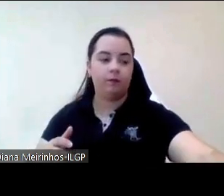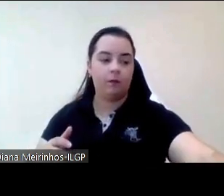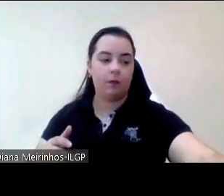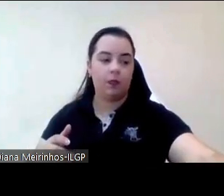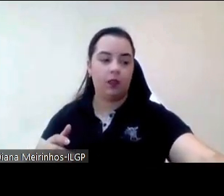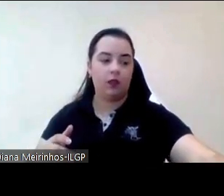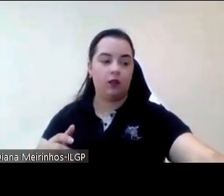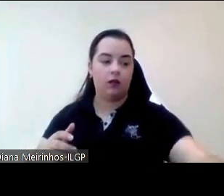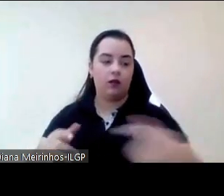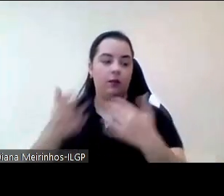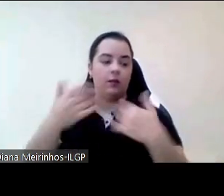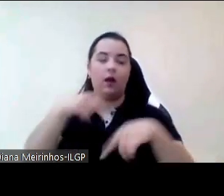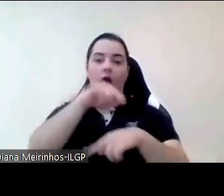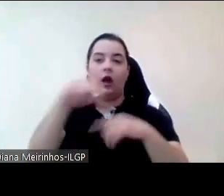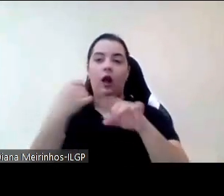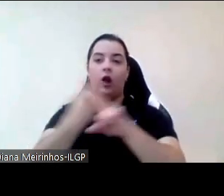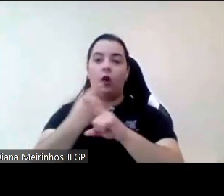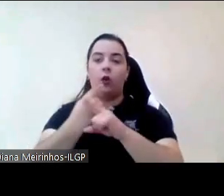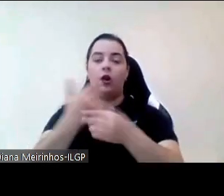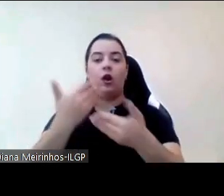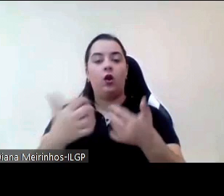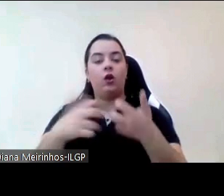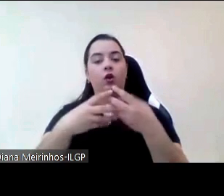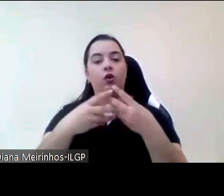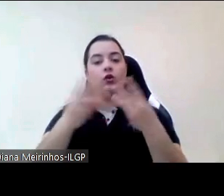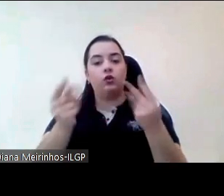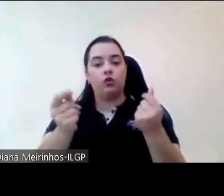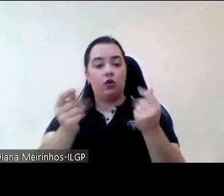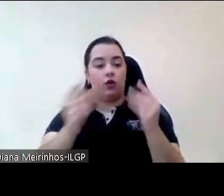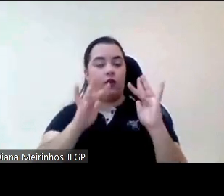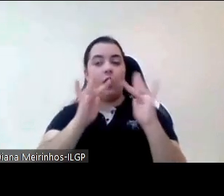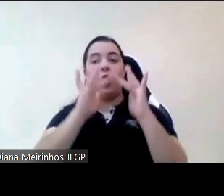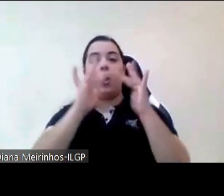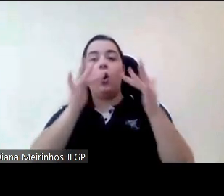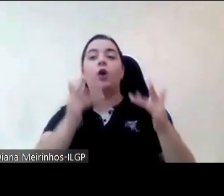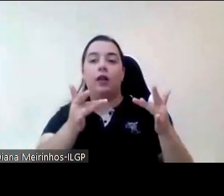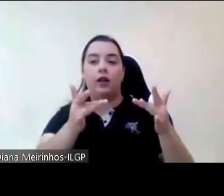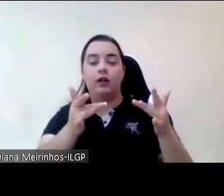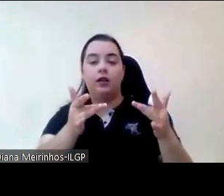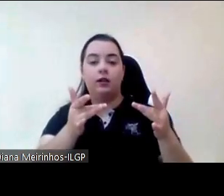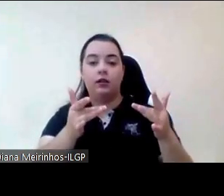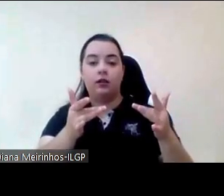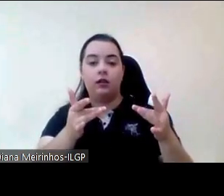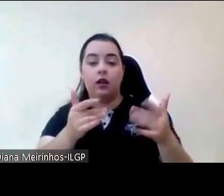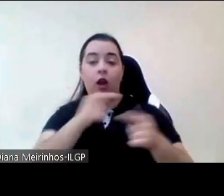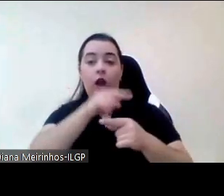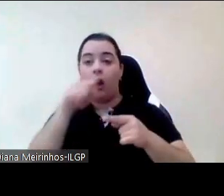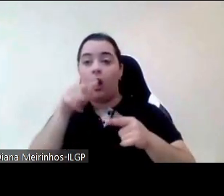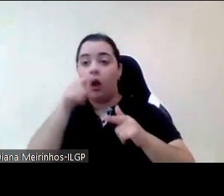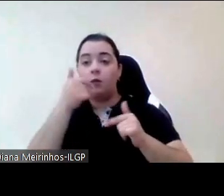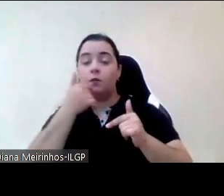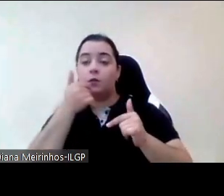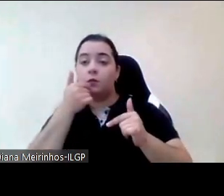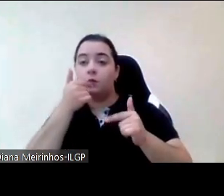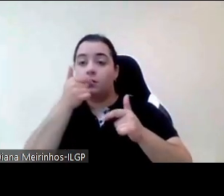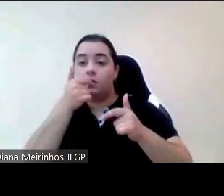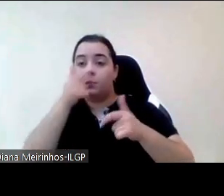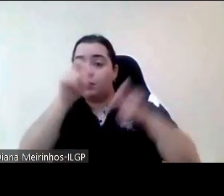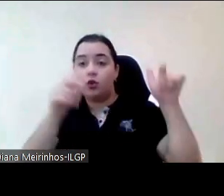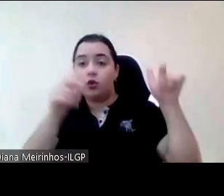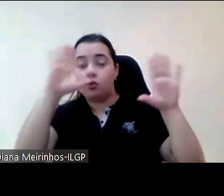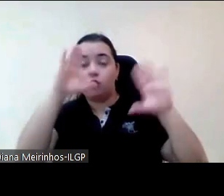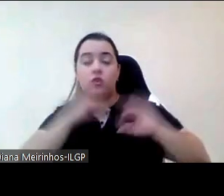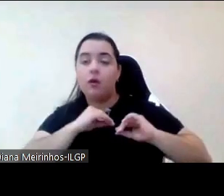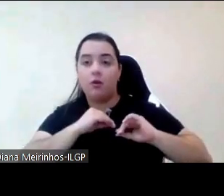resolvem de forma online e que muitas das pessoas não conseguem proceder por exemplo no meu caso